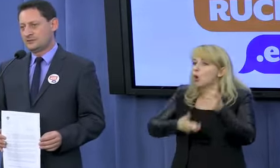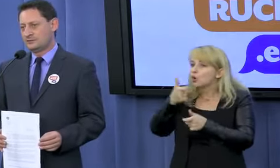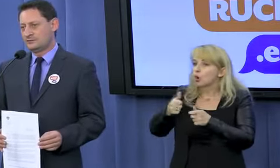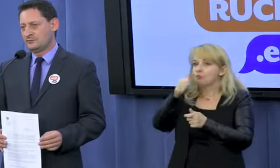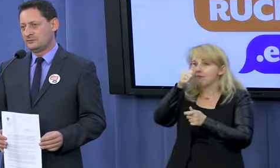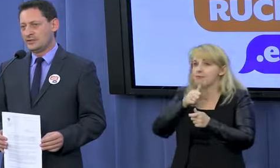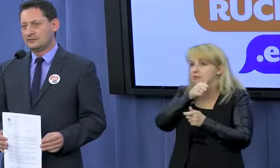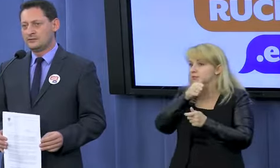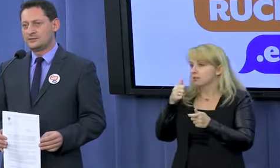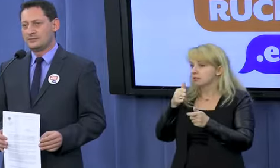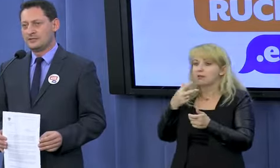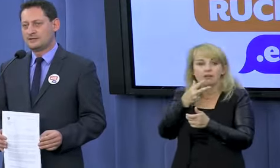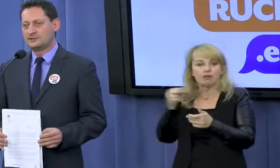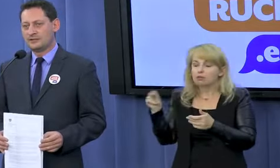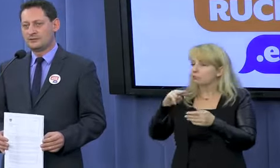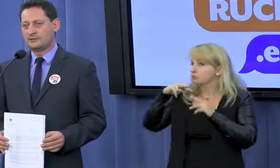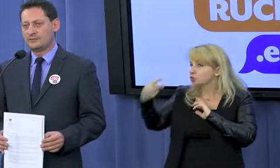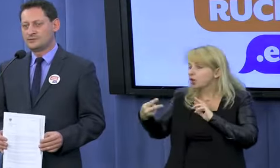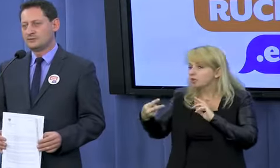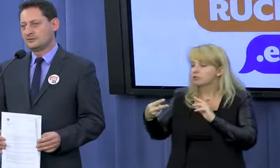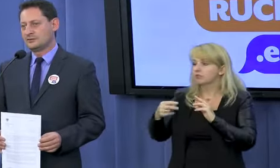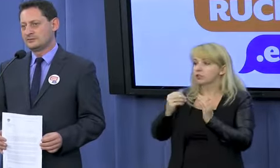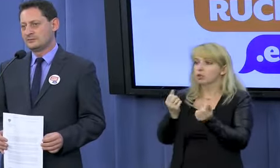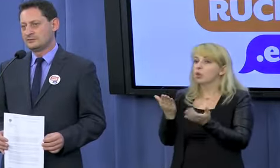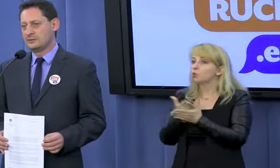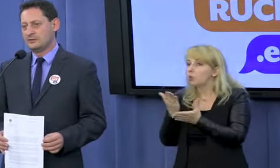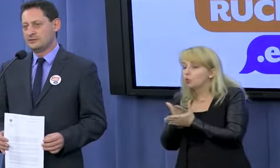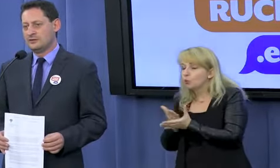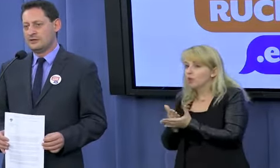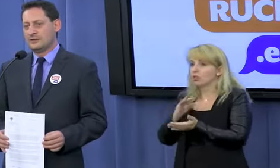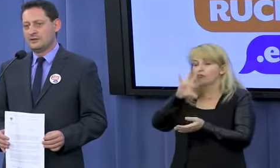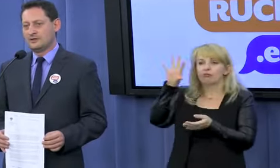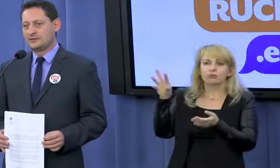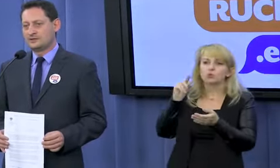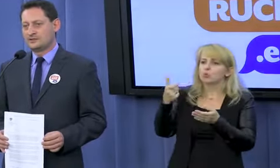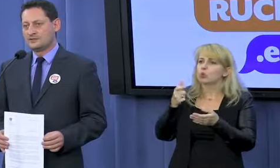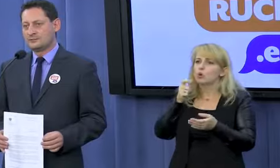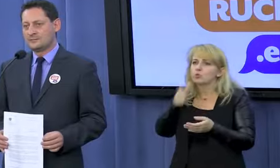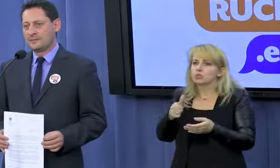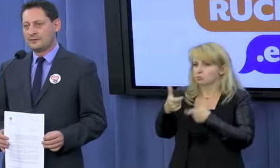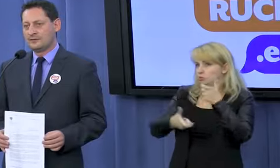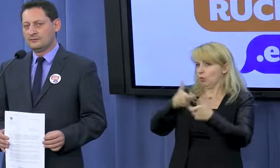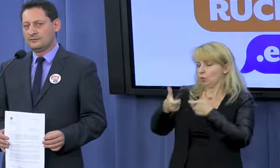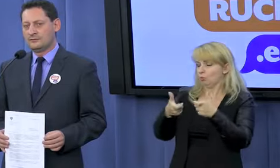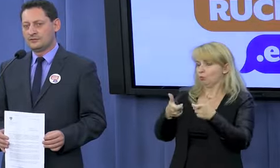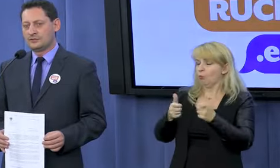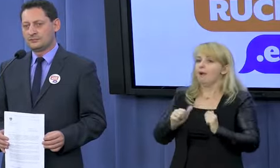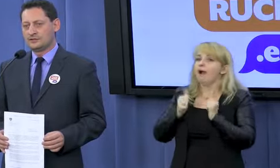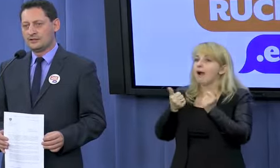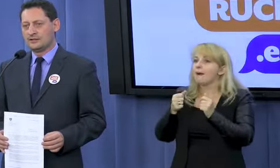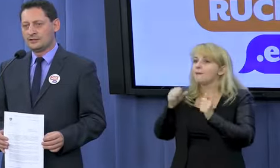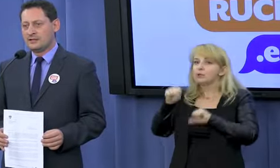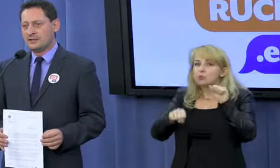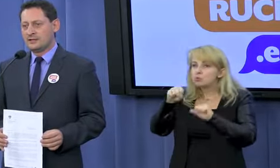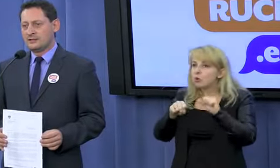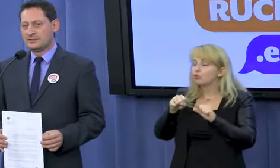przekazywać żadnych dokumentacji, żadnych informacji dotyczących tej zbrodni świeckim organom